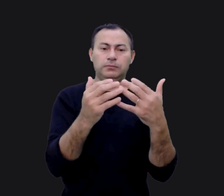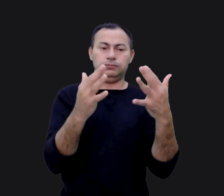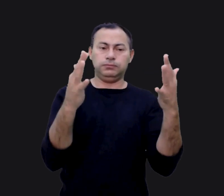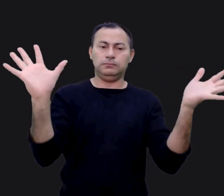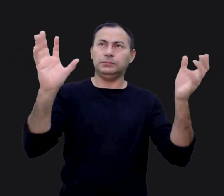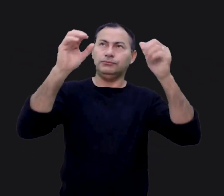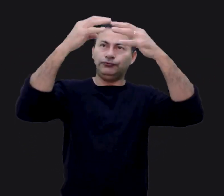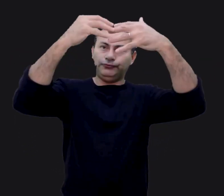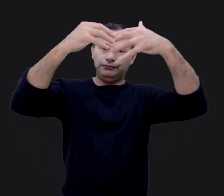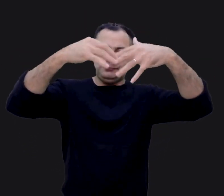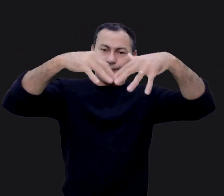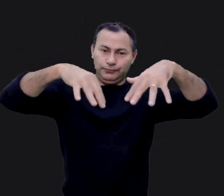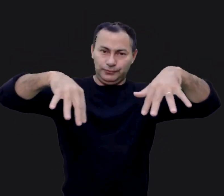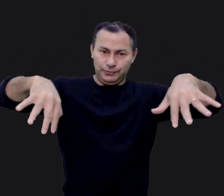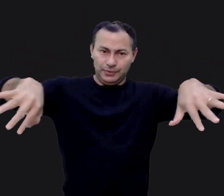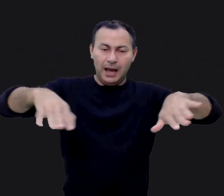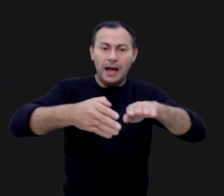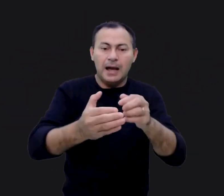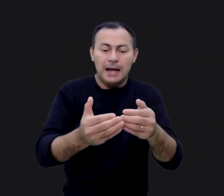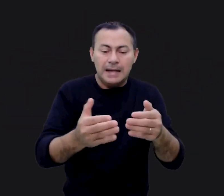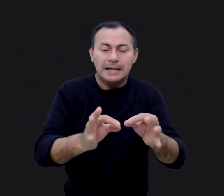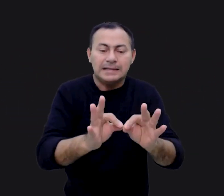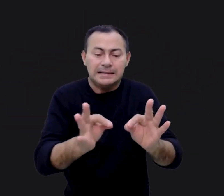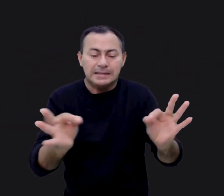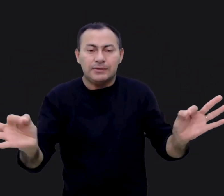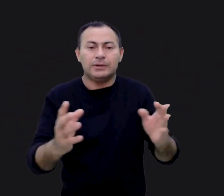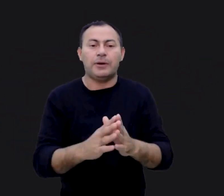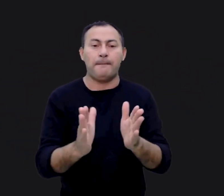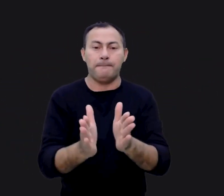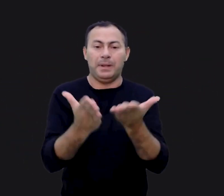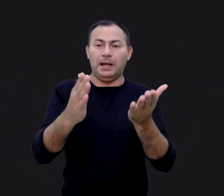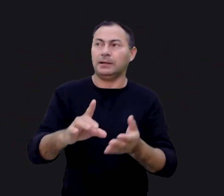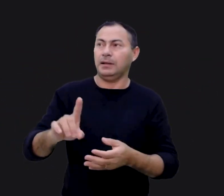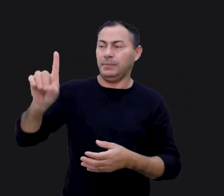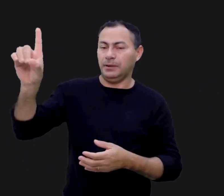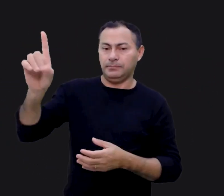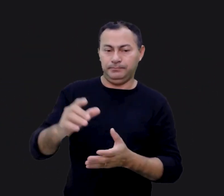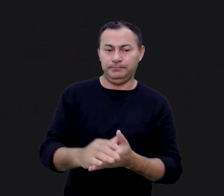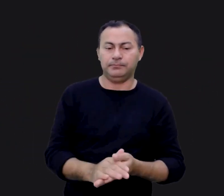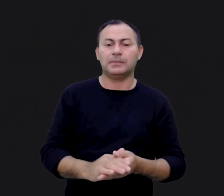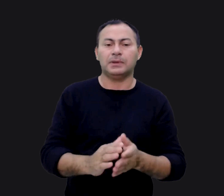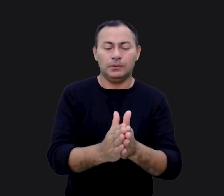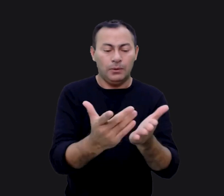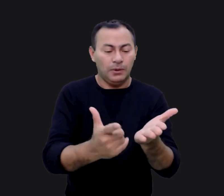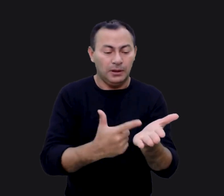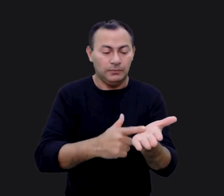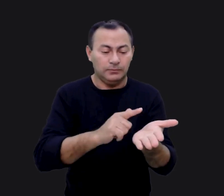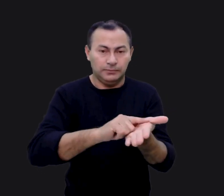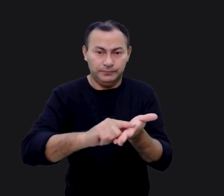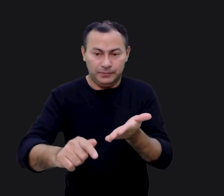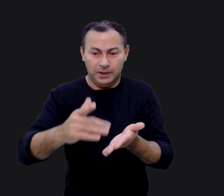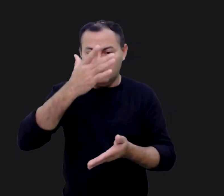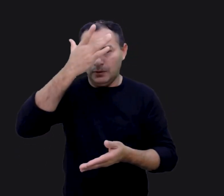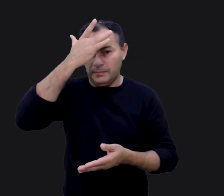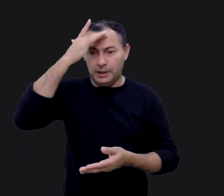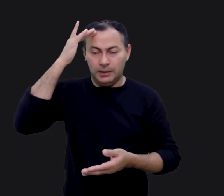em dois de alto abaixo. Este é um dos grandes milagres da Bíblia. No livro de Gênesis, nós lemos que quando o homem pecou,